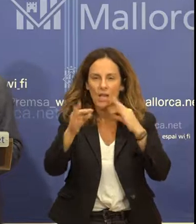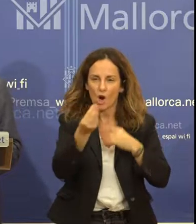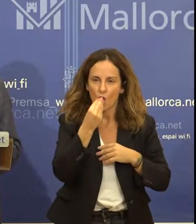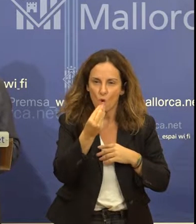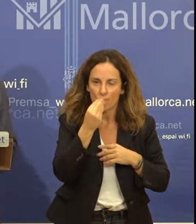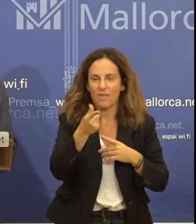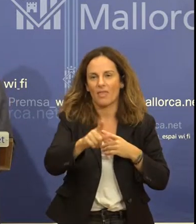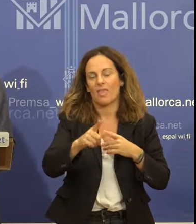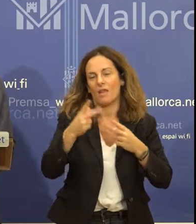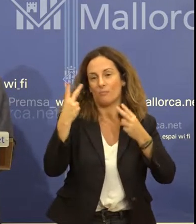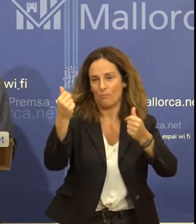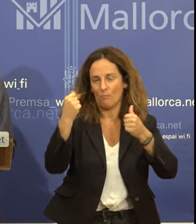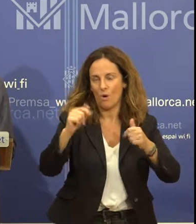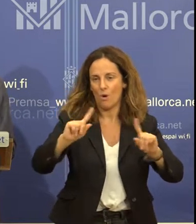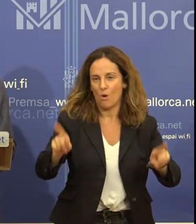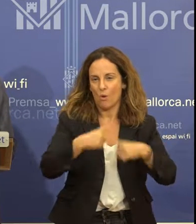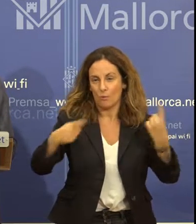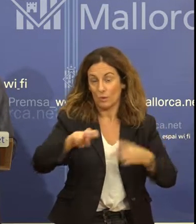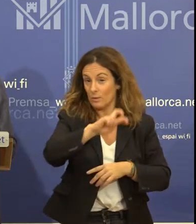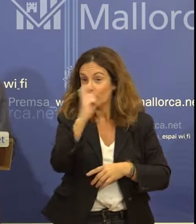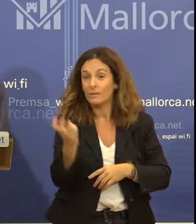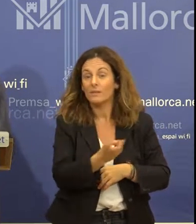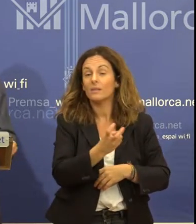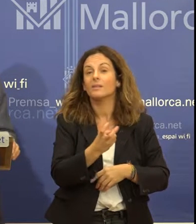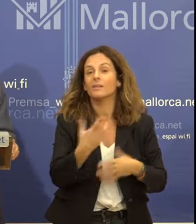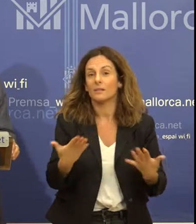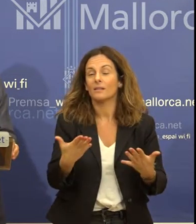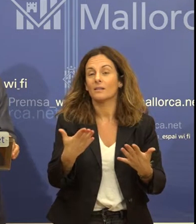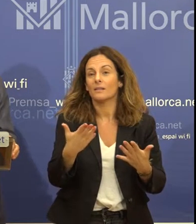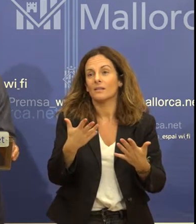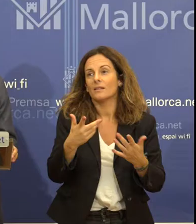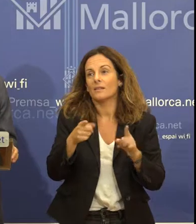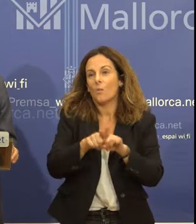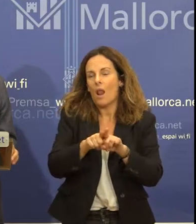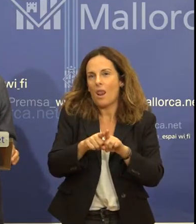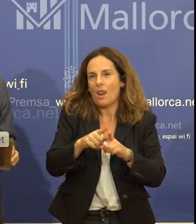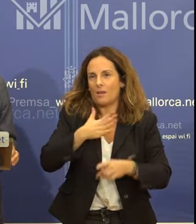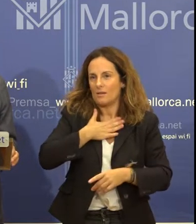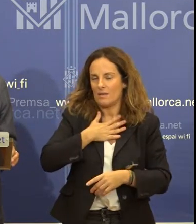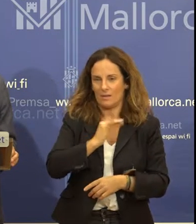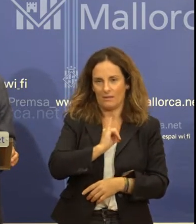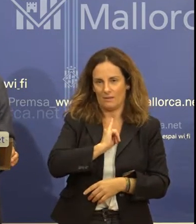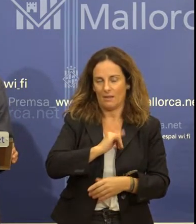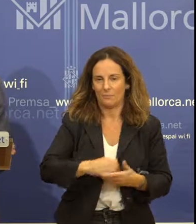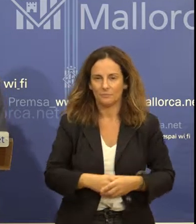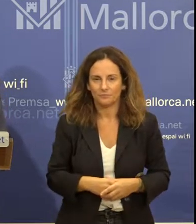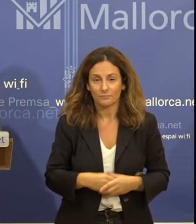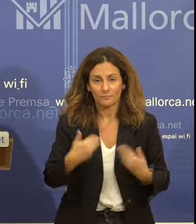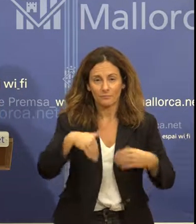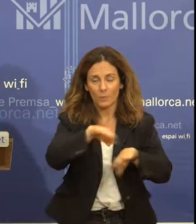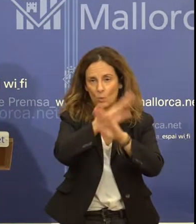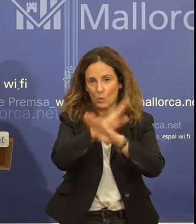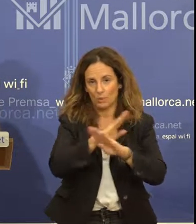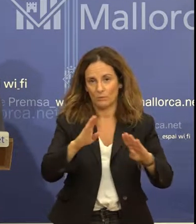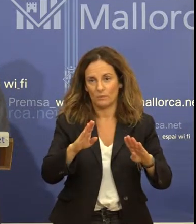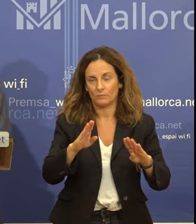la música, les danses, tot allò que descriuríem com a part de la nostra identitat. I finalment,